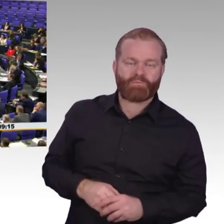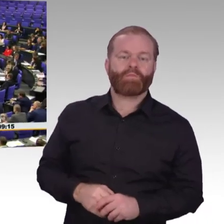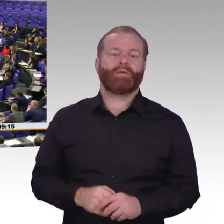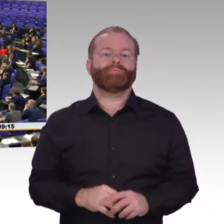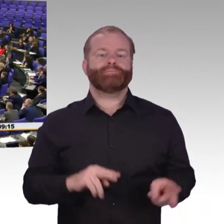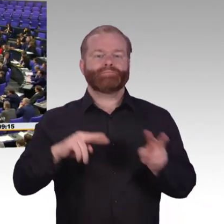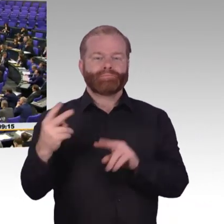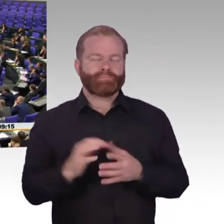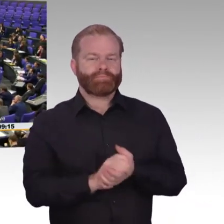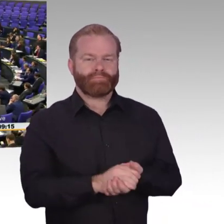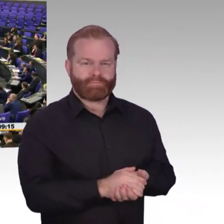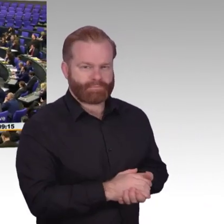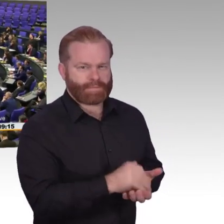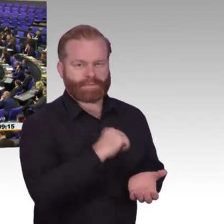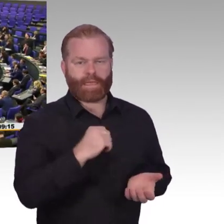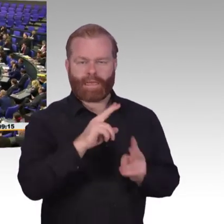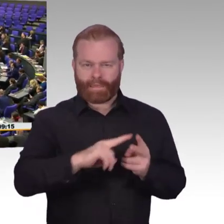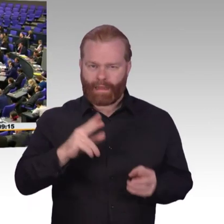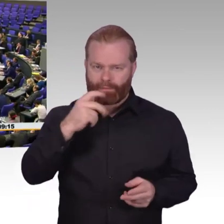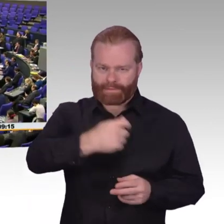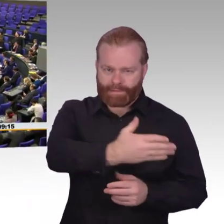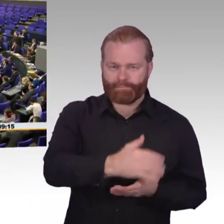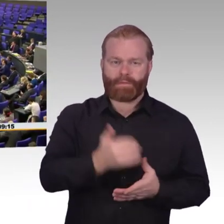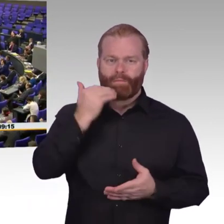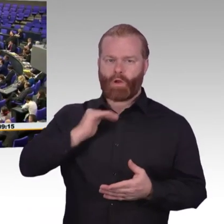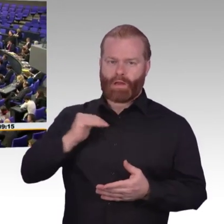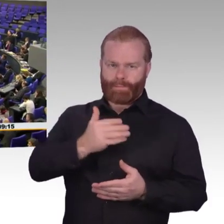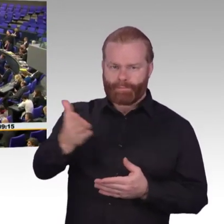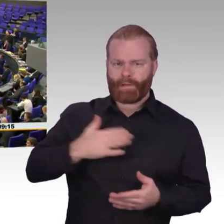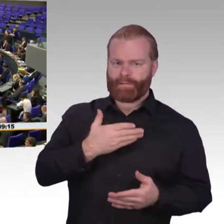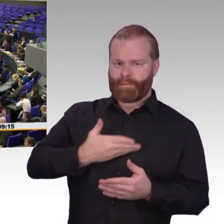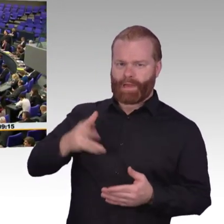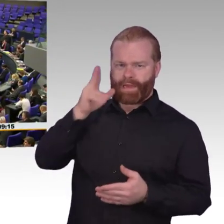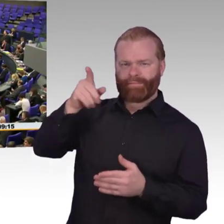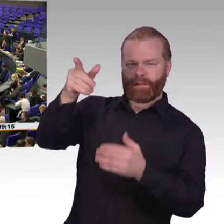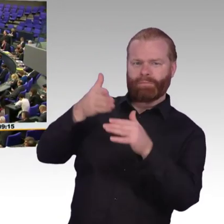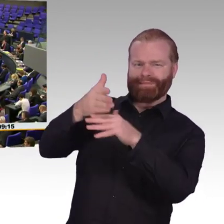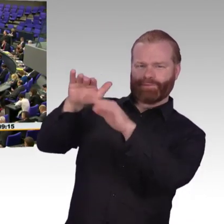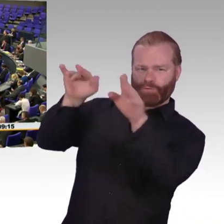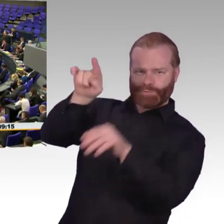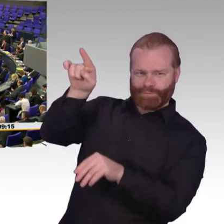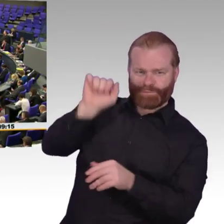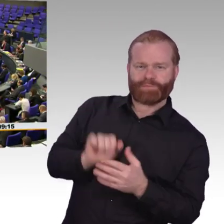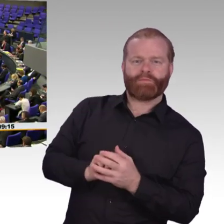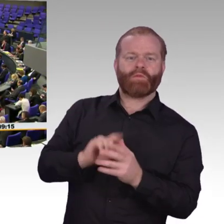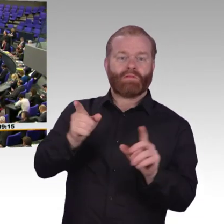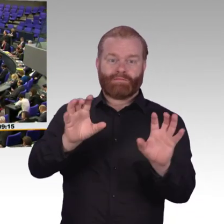fortschrittlich. Unsere sozialen Sicherungssysteme, die duale Ausbildung, Handwerk, Maschinenbau und unsere Universitäten. Für das Thema